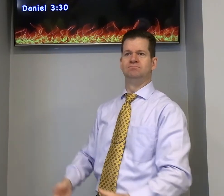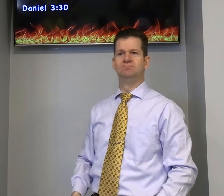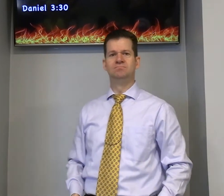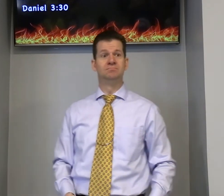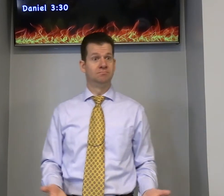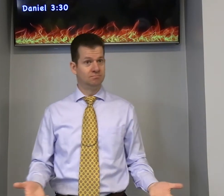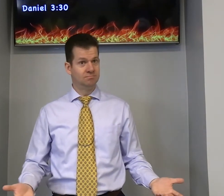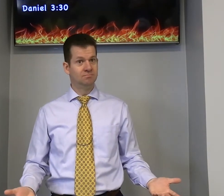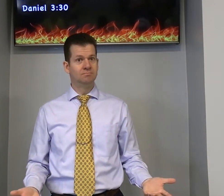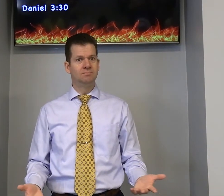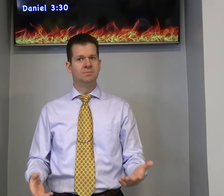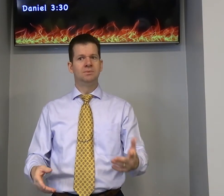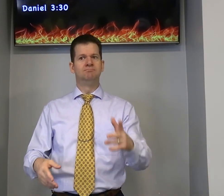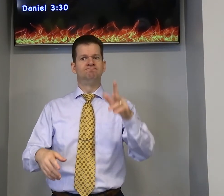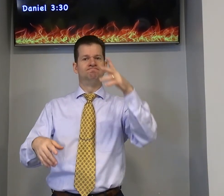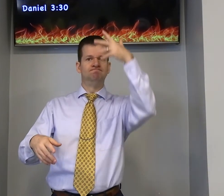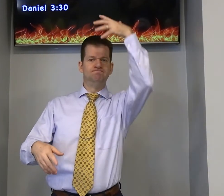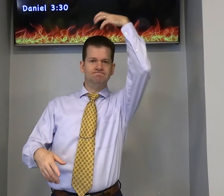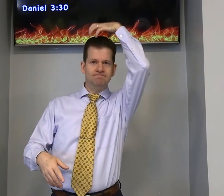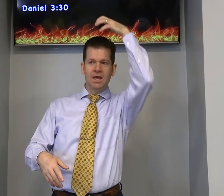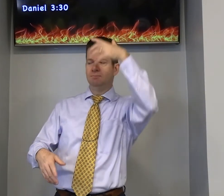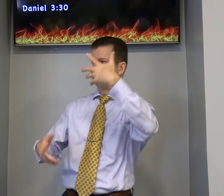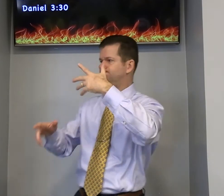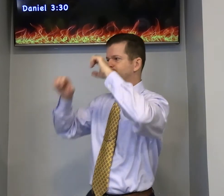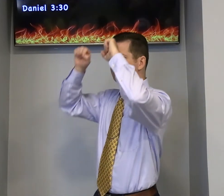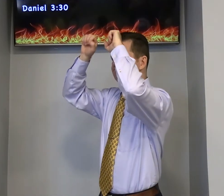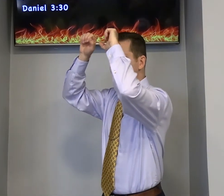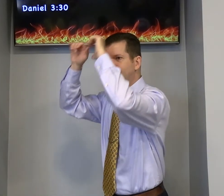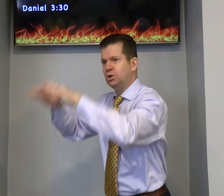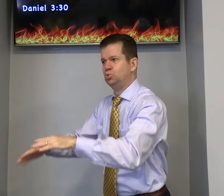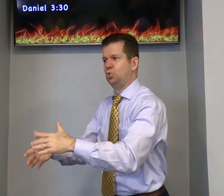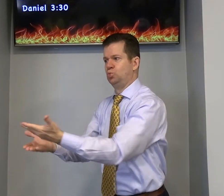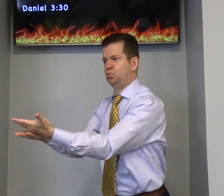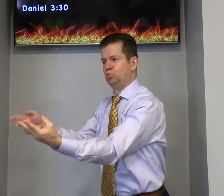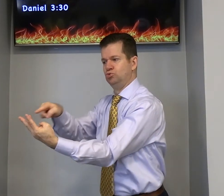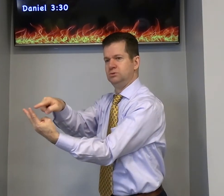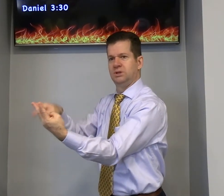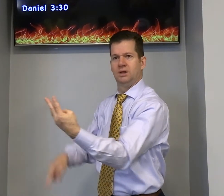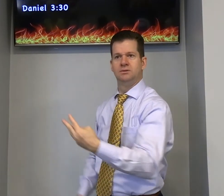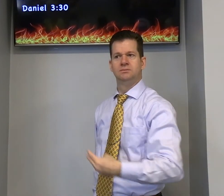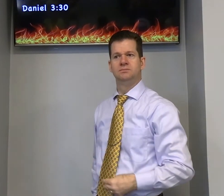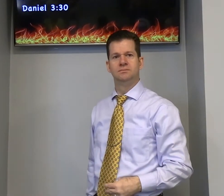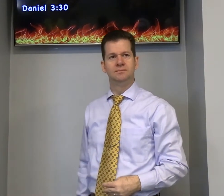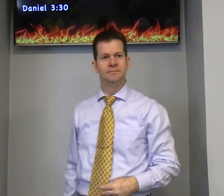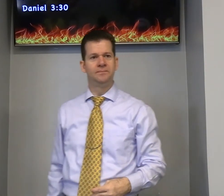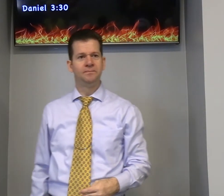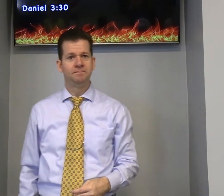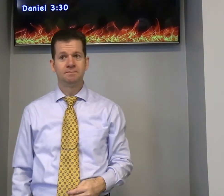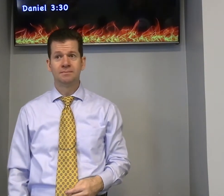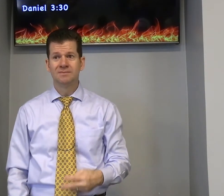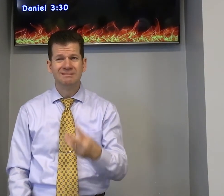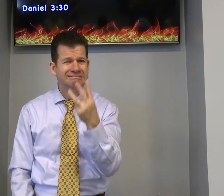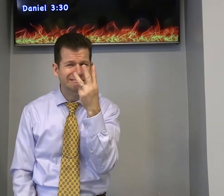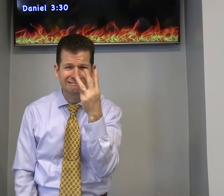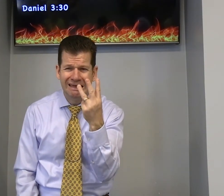elevou eles e o rei abençoou esses três homens por causa por do